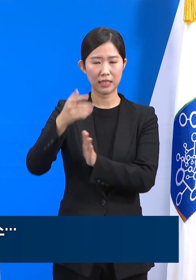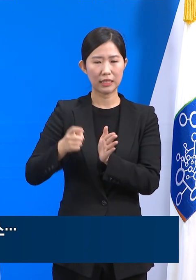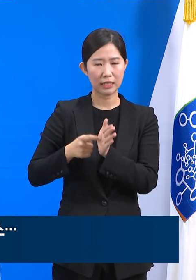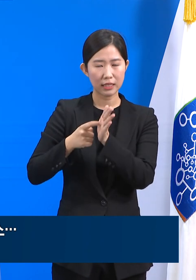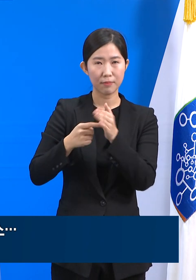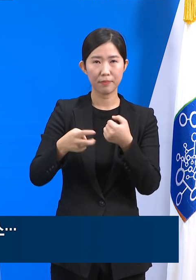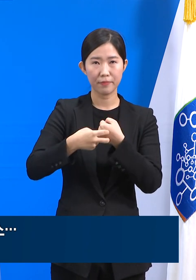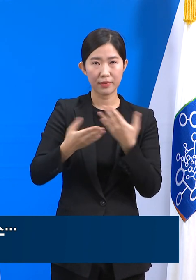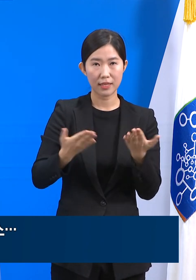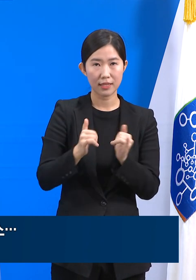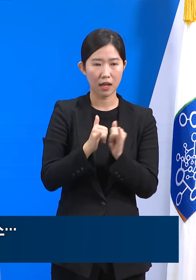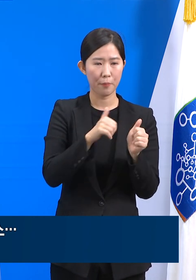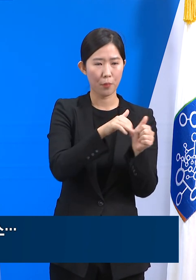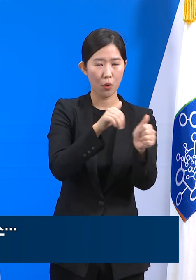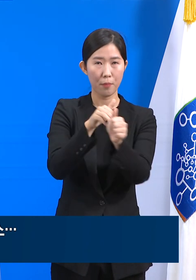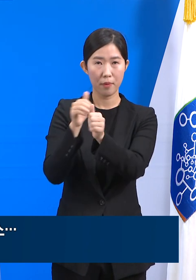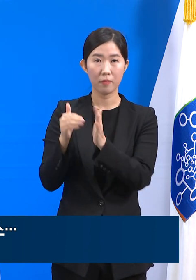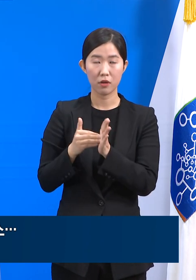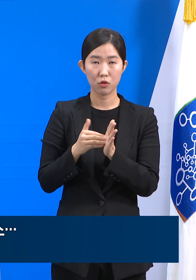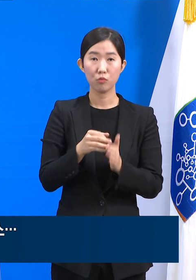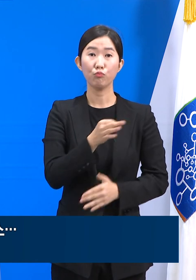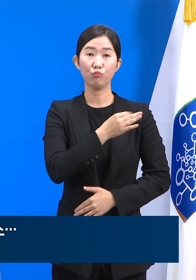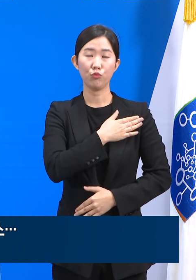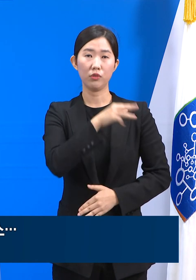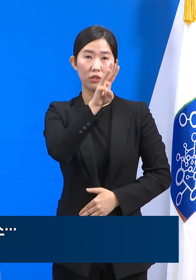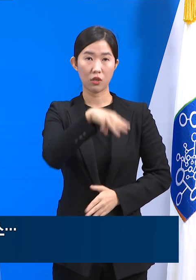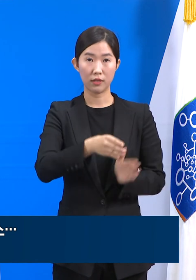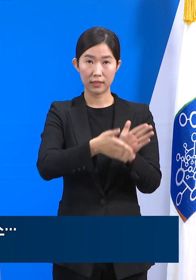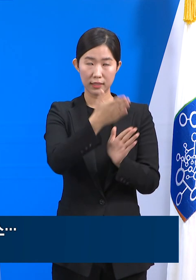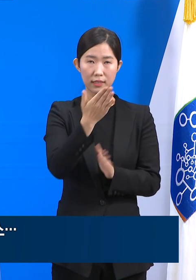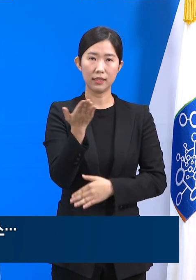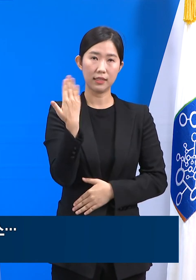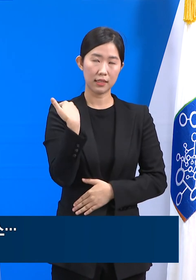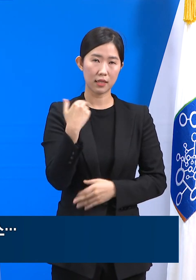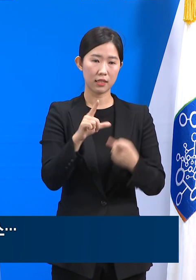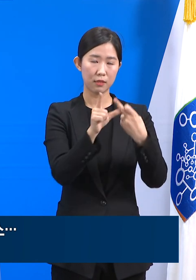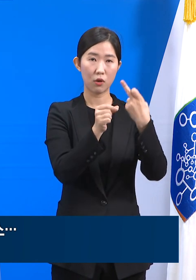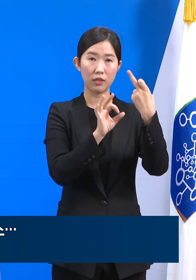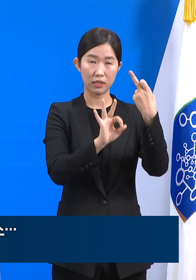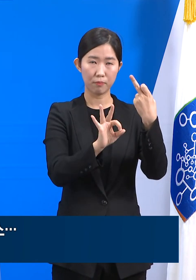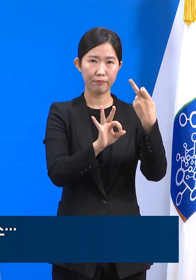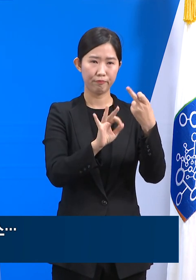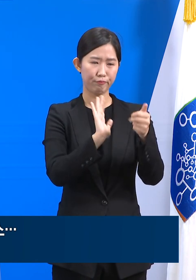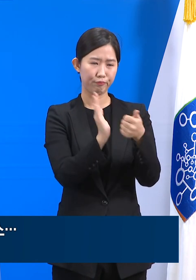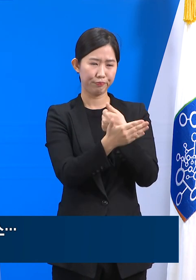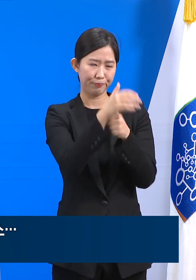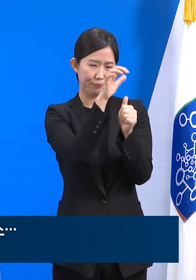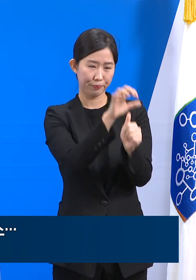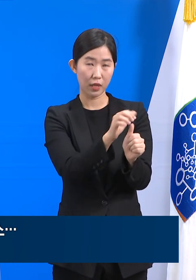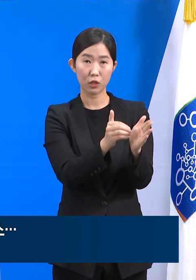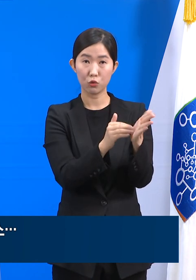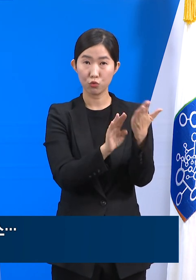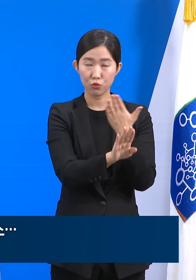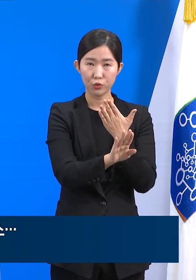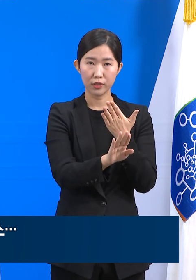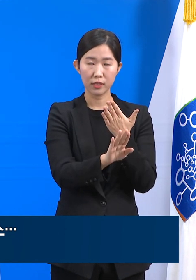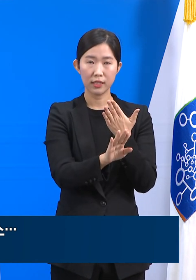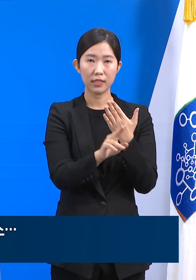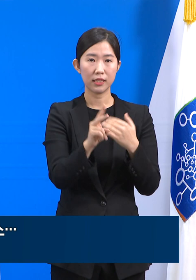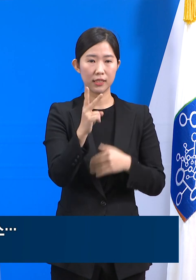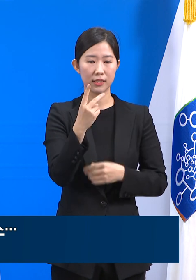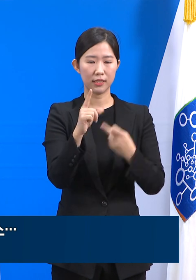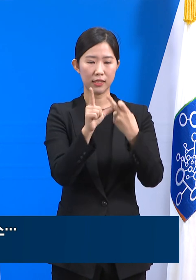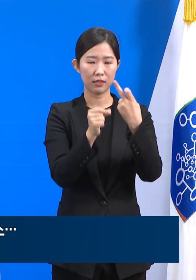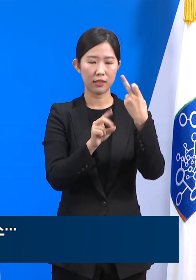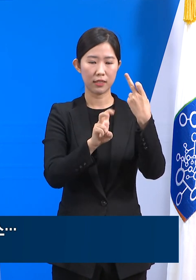먼저 부천시의 효플라스 요양병원은 지난 10일 코호트 격리가 된 이후 23일 22시 기준